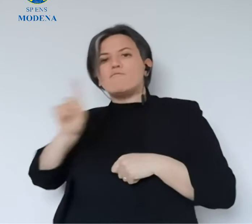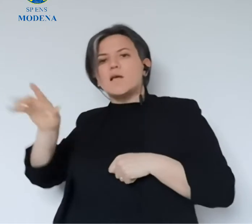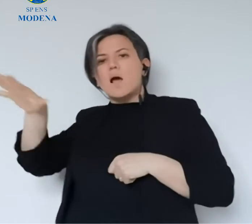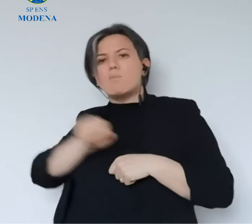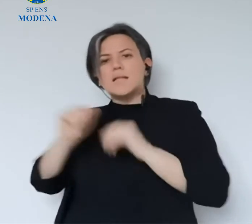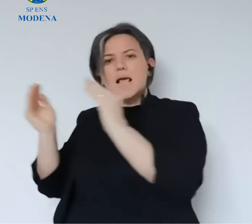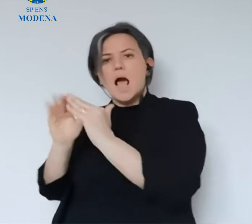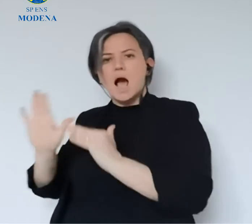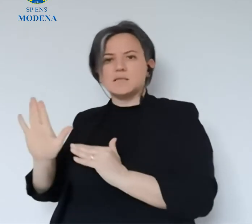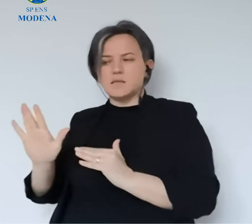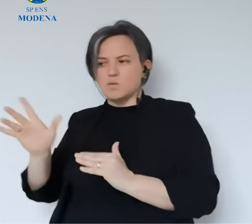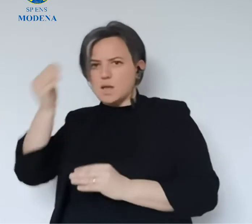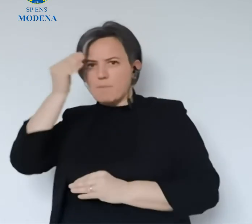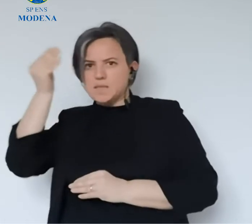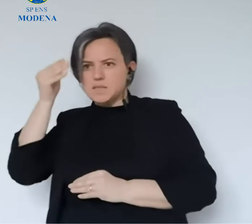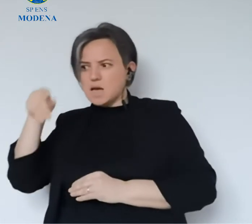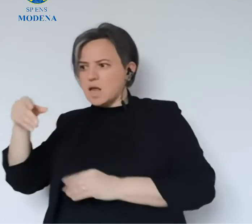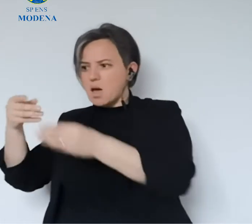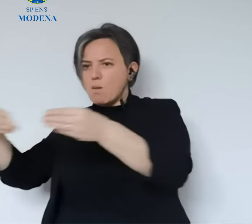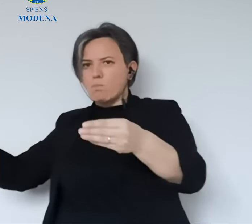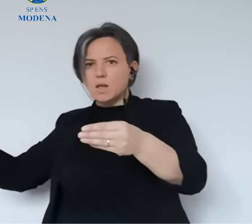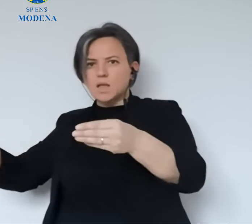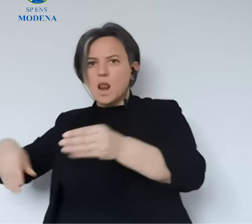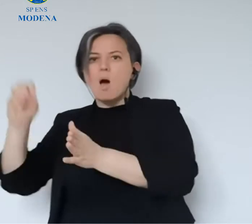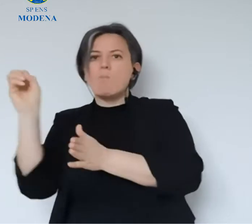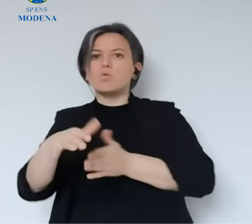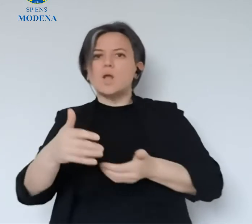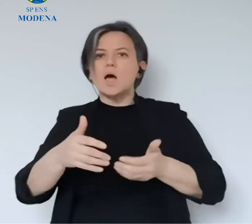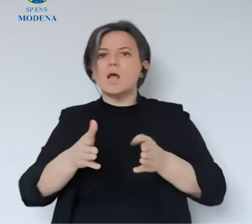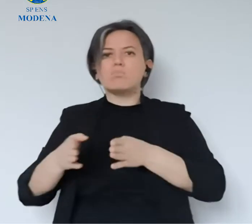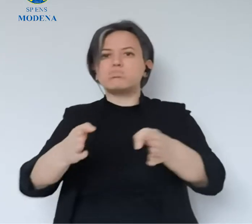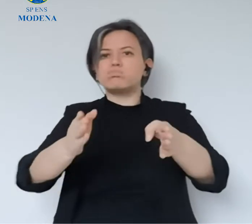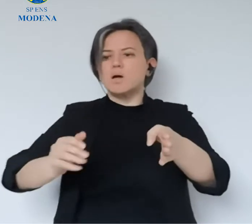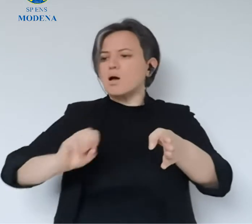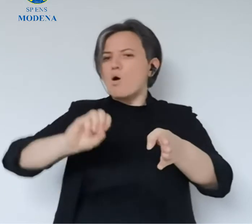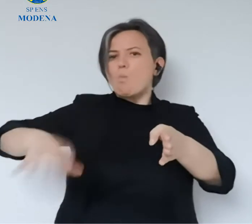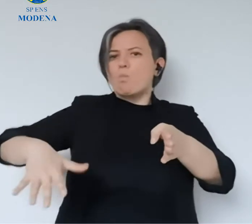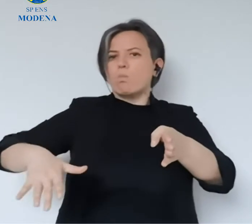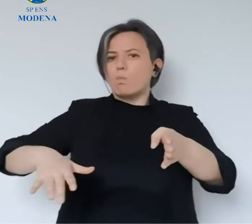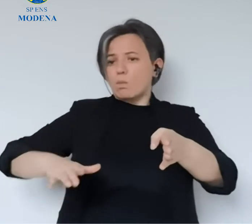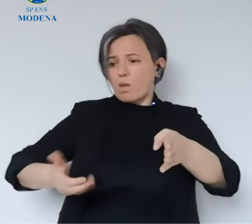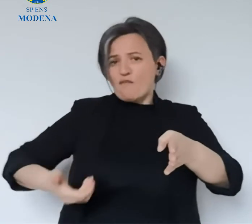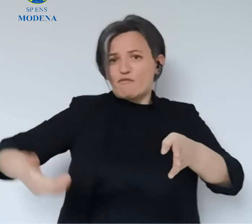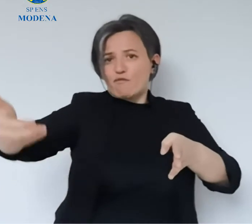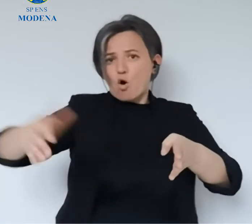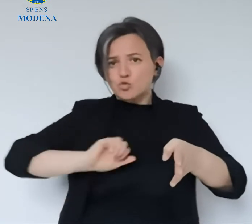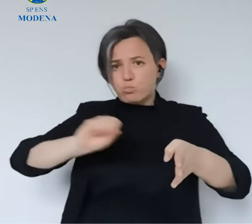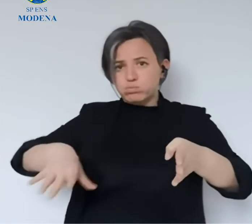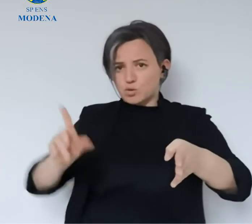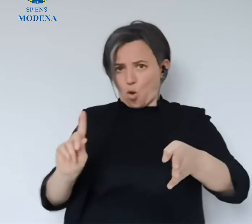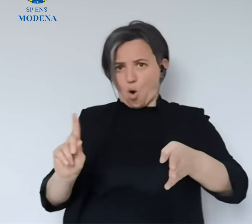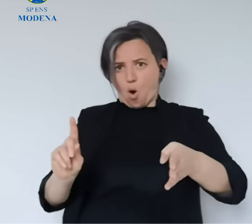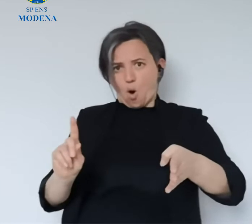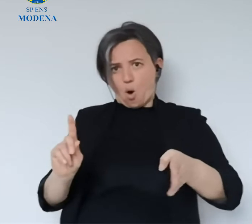qualche pazzo o pazza ha di doversela caricare e buttarla in un fosso, che è una delle cose più assurde